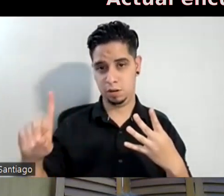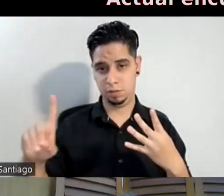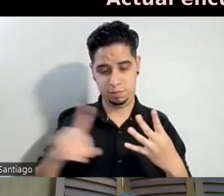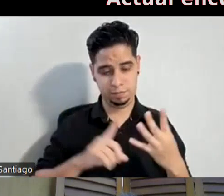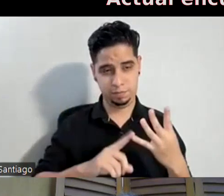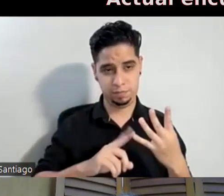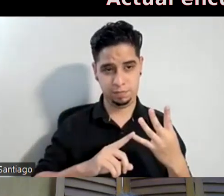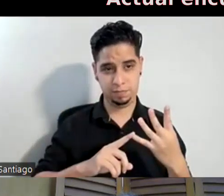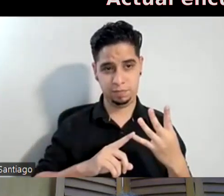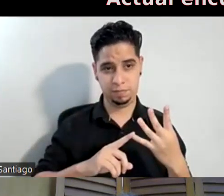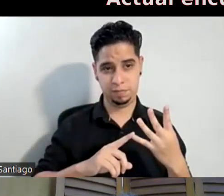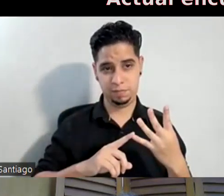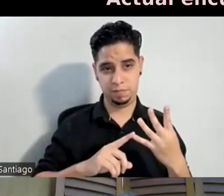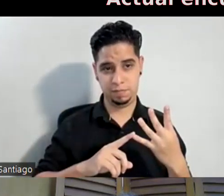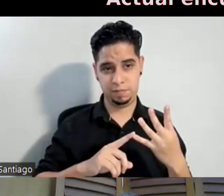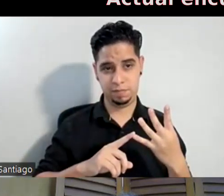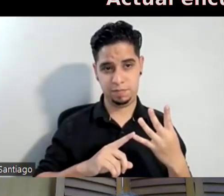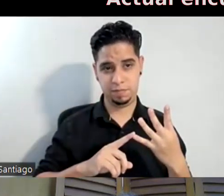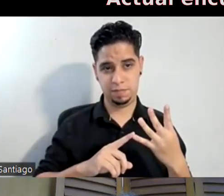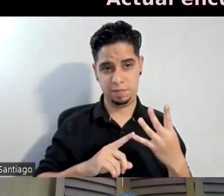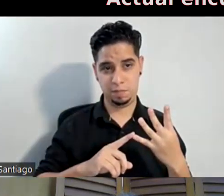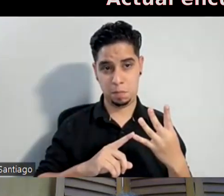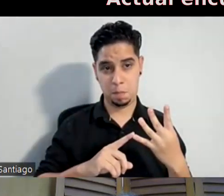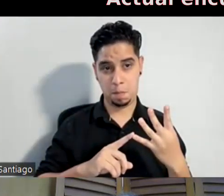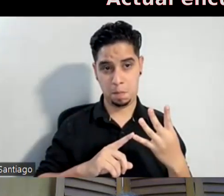Y la segunda ¿la cuarta cuál es? La que queda Visa.